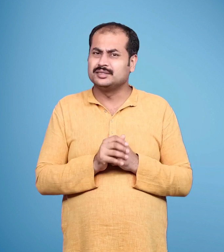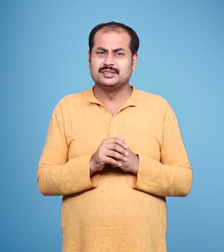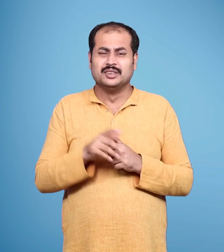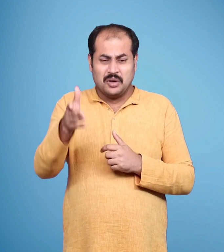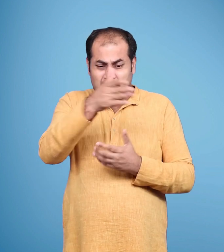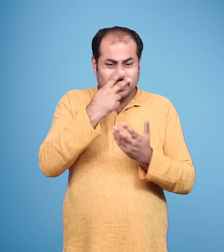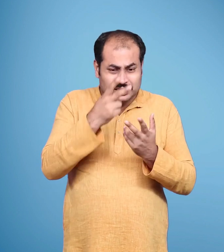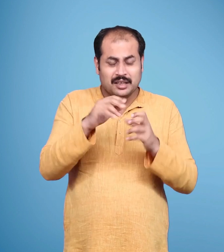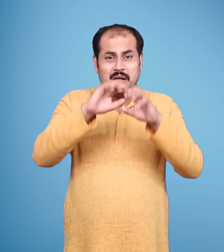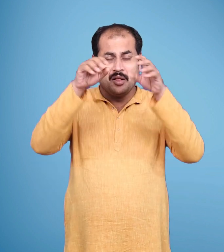ऐसा अनर्थ